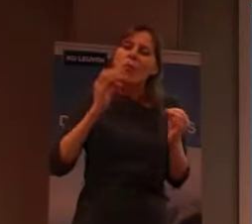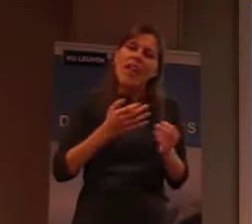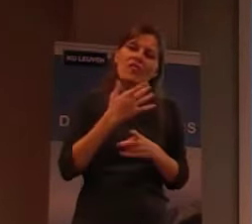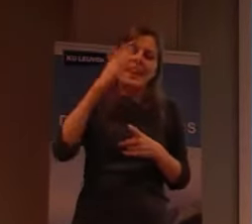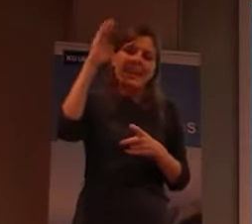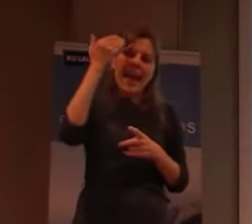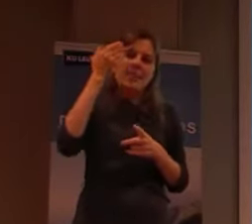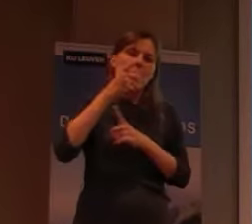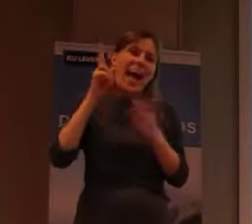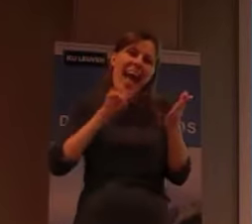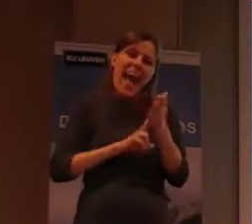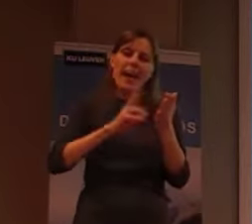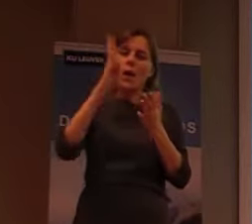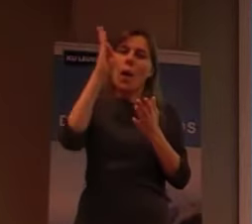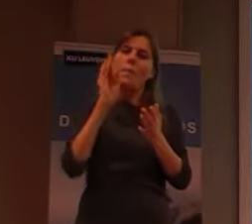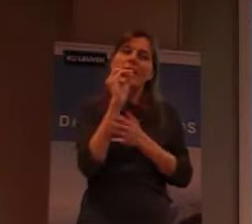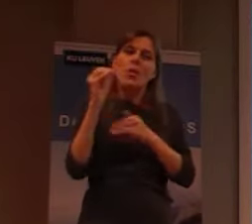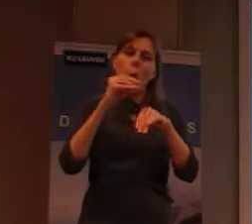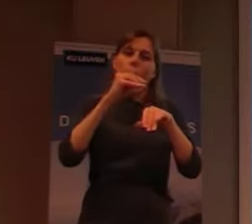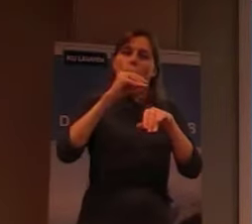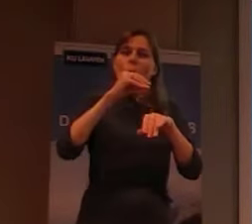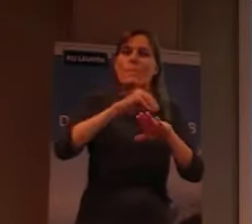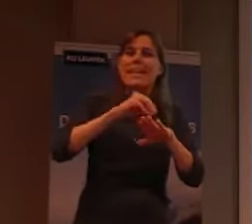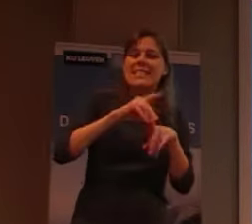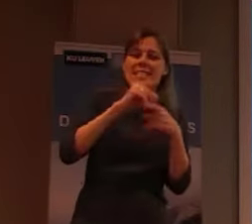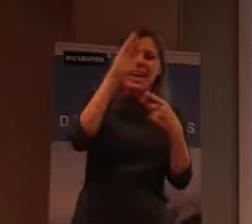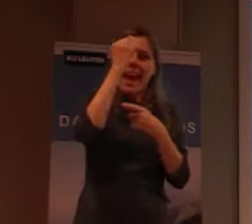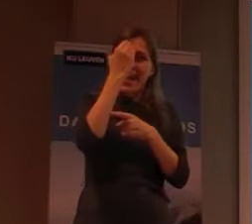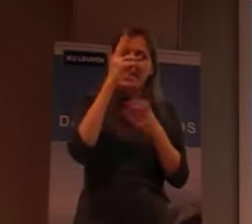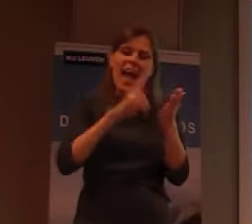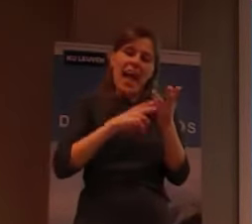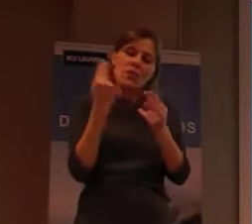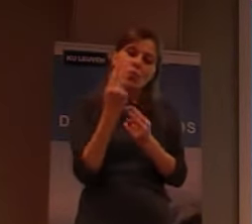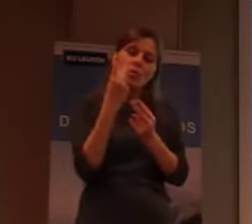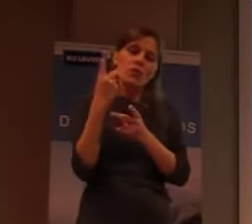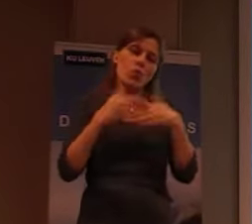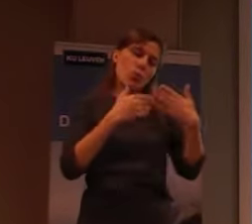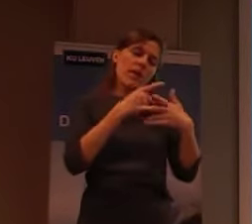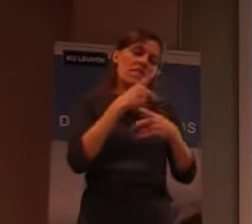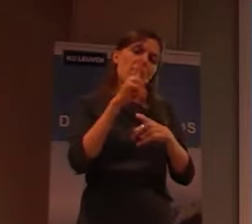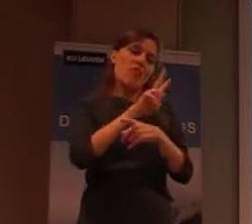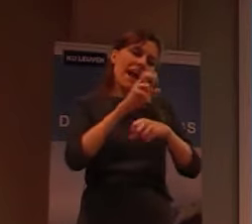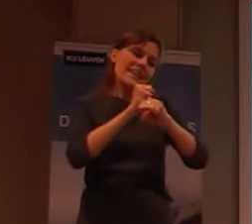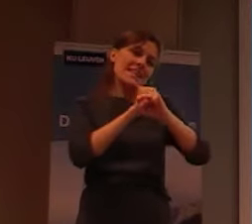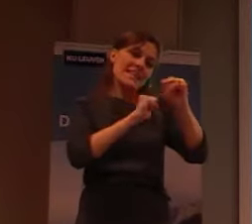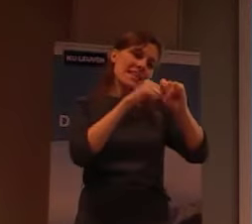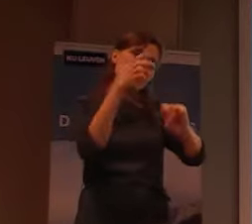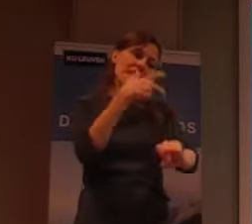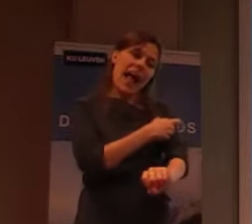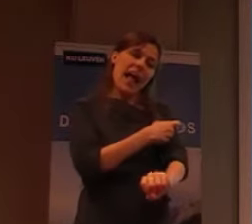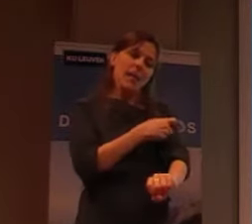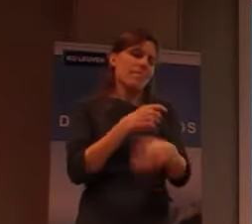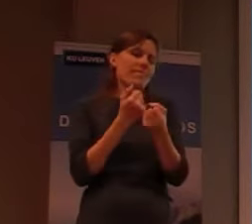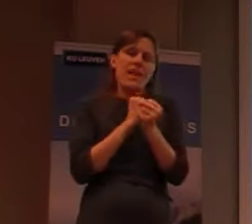echt, de biomedische kennis, die nodig is, voor een vaccin, te ontwikkelen. heeft men nooit, goed,